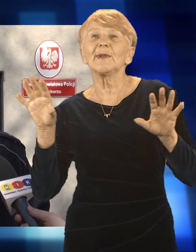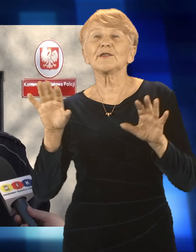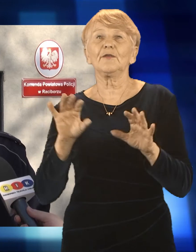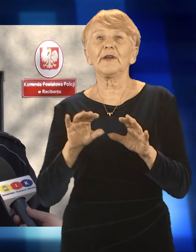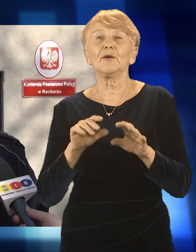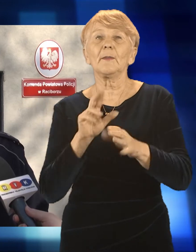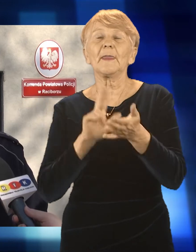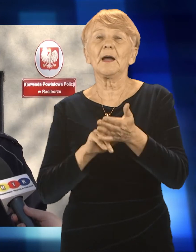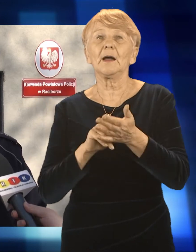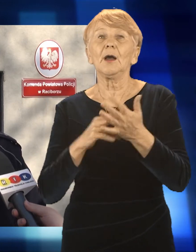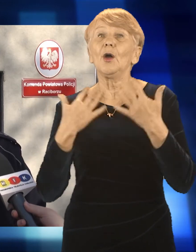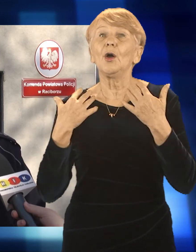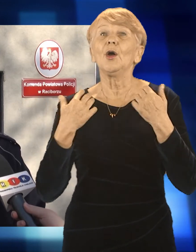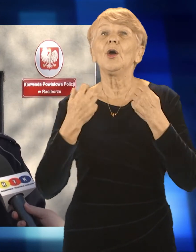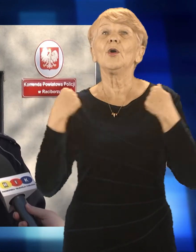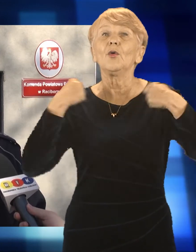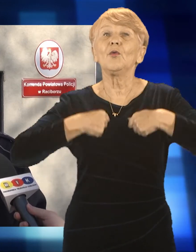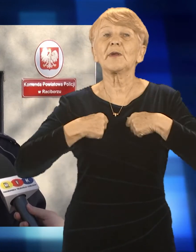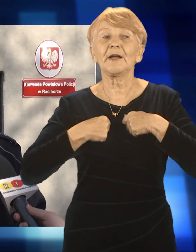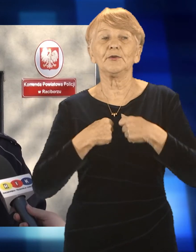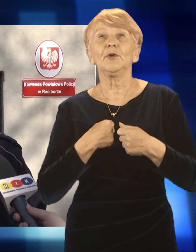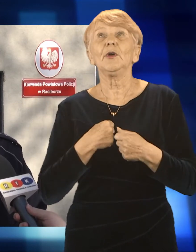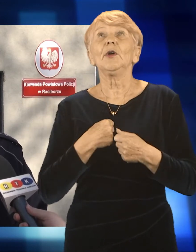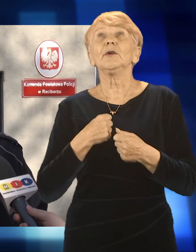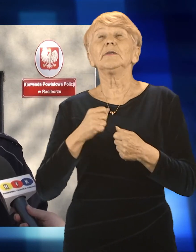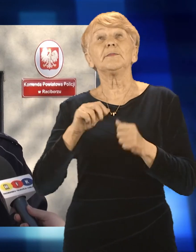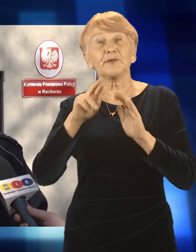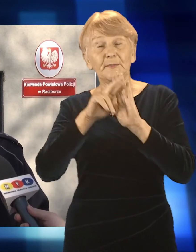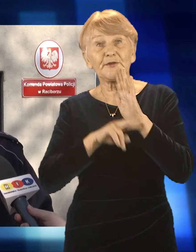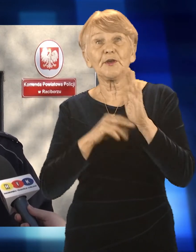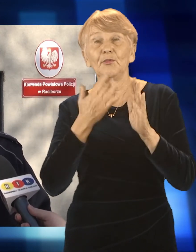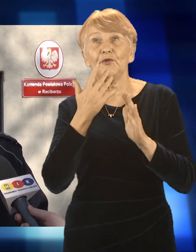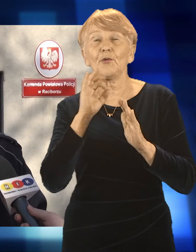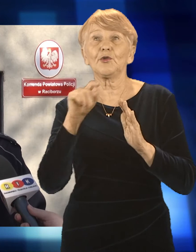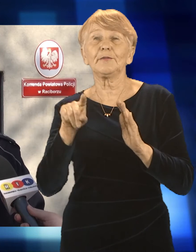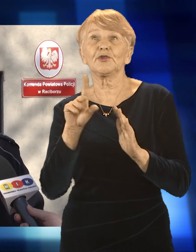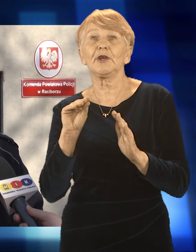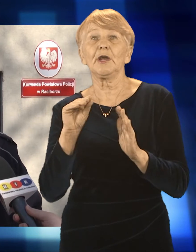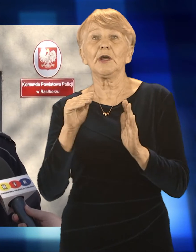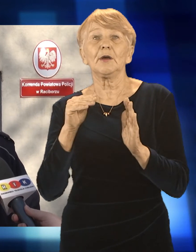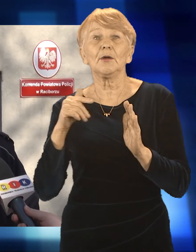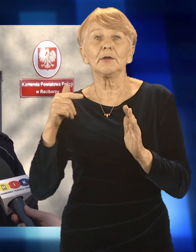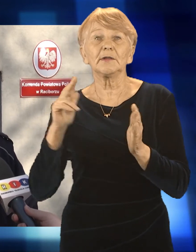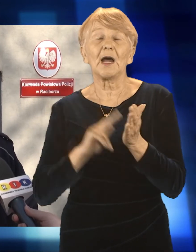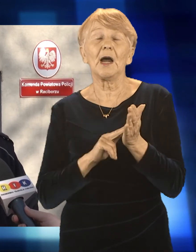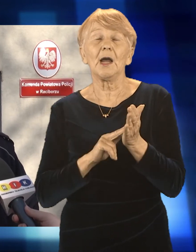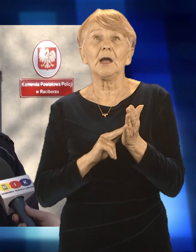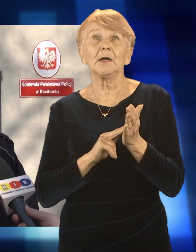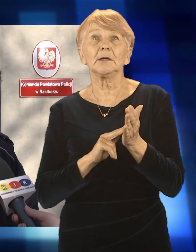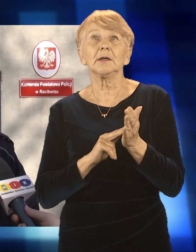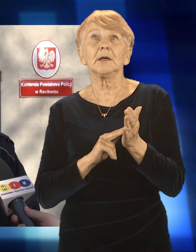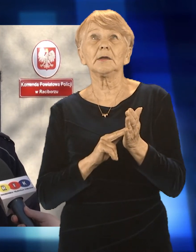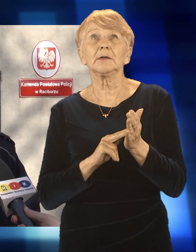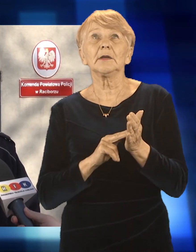poza terenem zabudowanym powinien posiadać przy sobie elementy odblaskowe. Elementy odblaskowe powinny być założone na odzieży wierzchniej. Dobrym